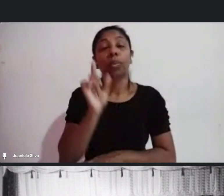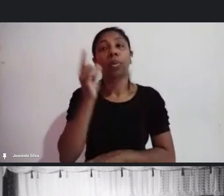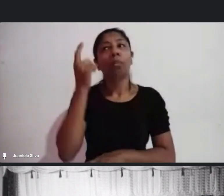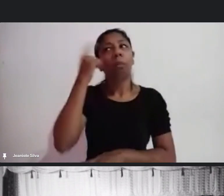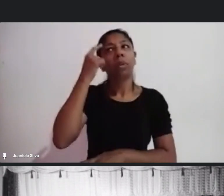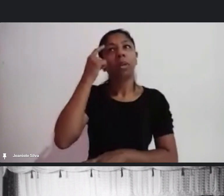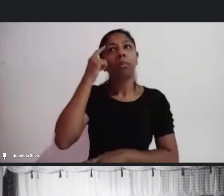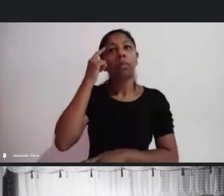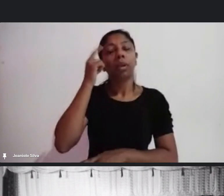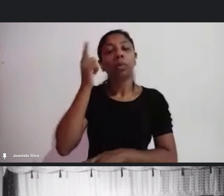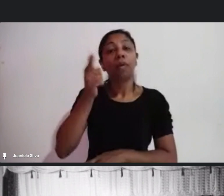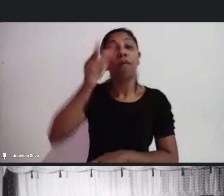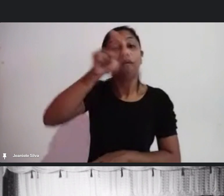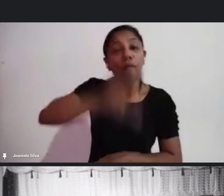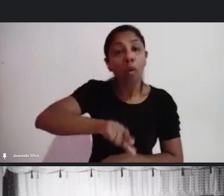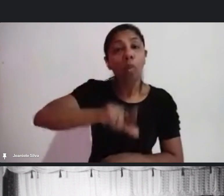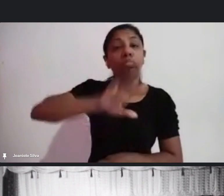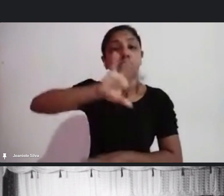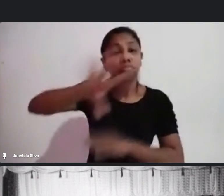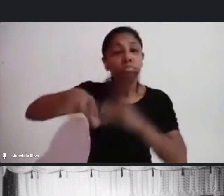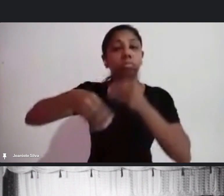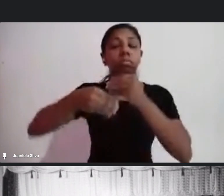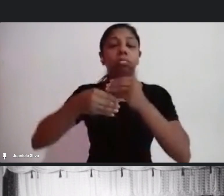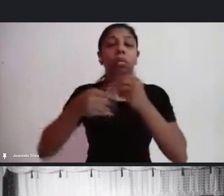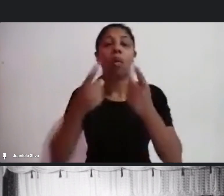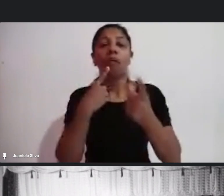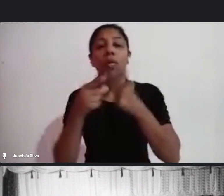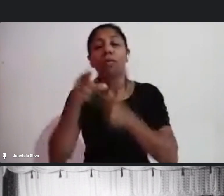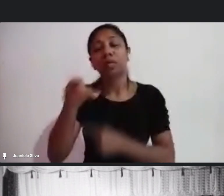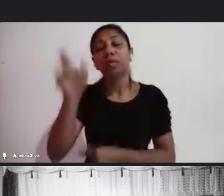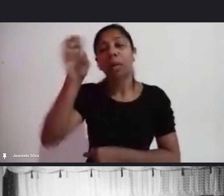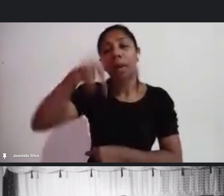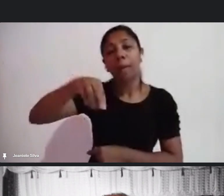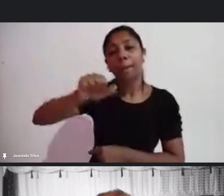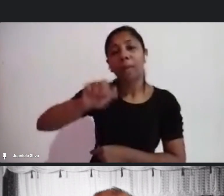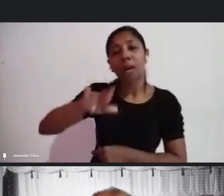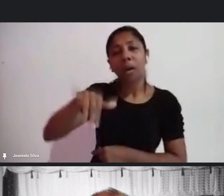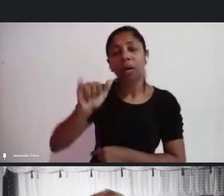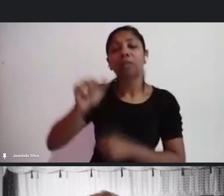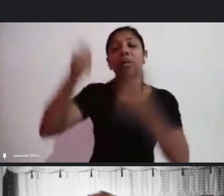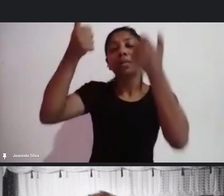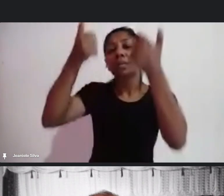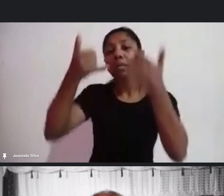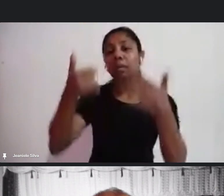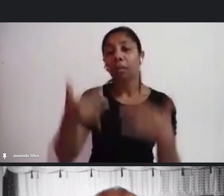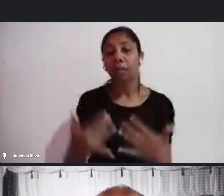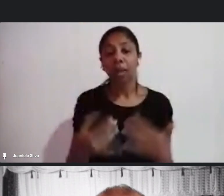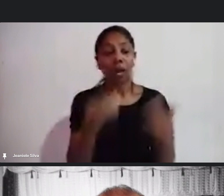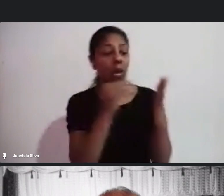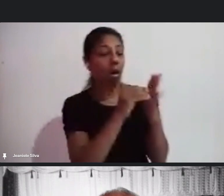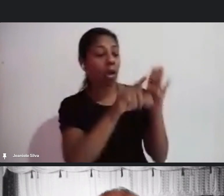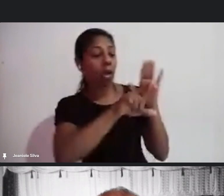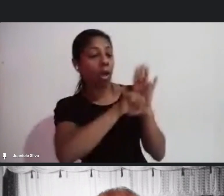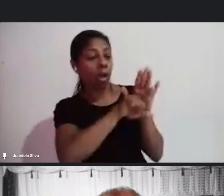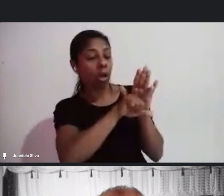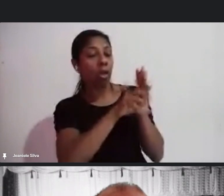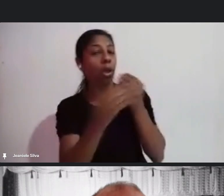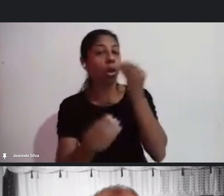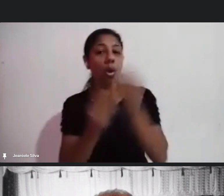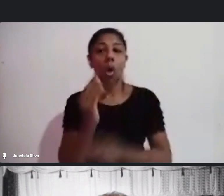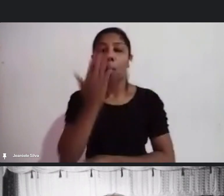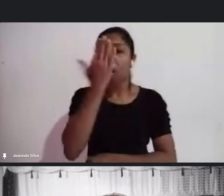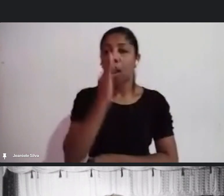fazer aí a explicação diante do que consta a lei, de como é que o Carnaval pode se inserir,